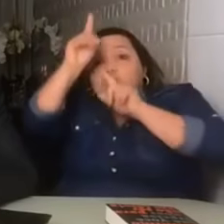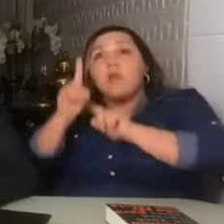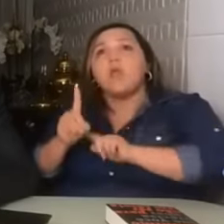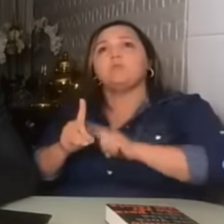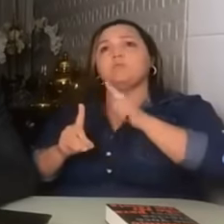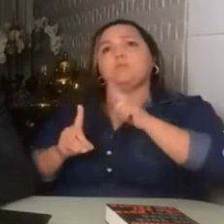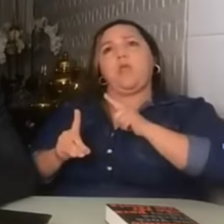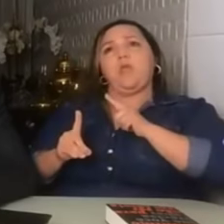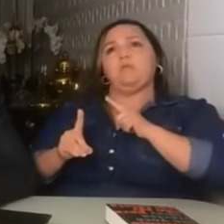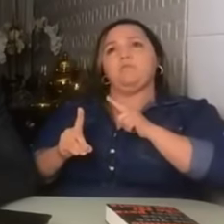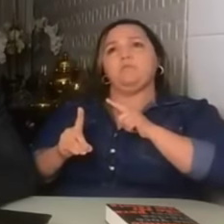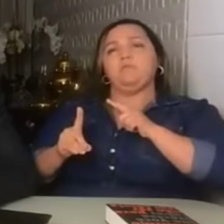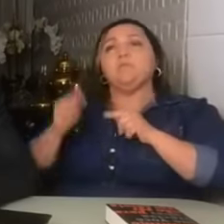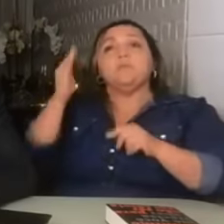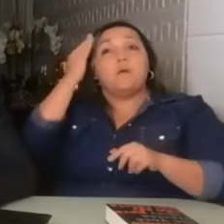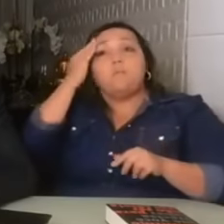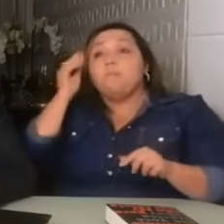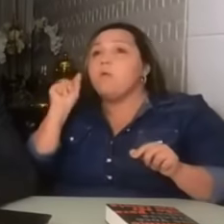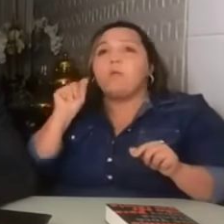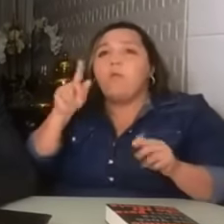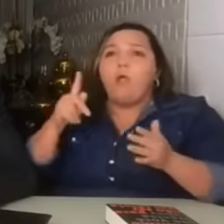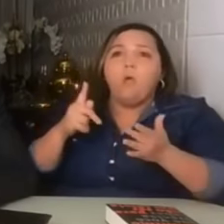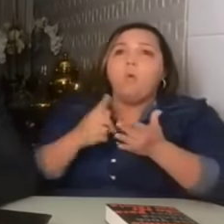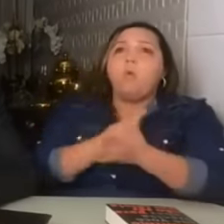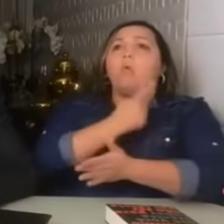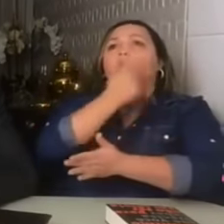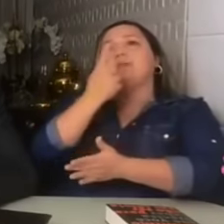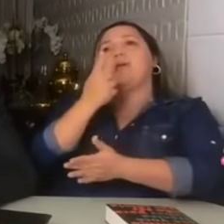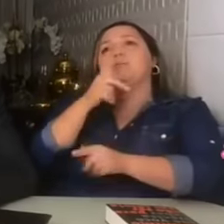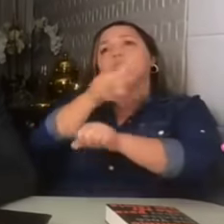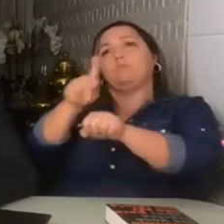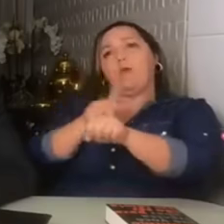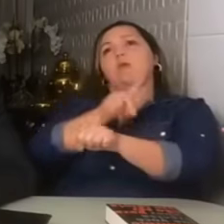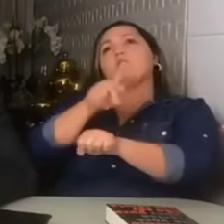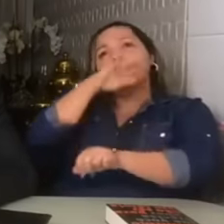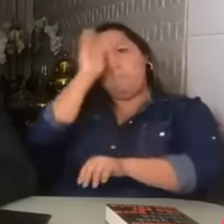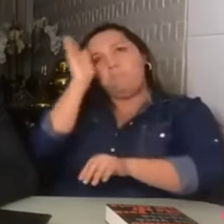de saber o que acontece no seu país.